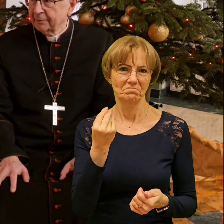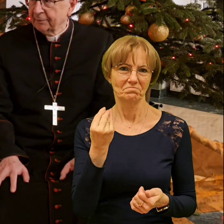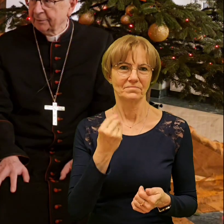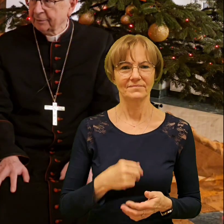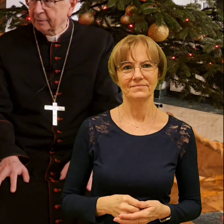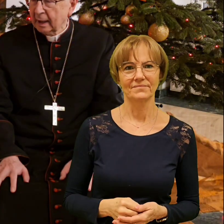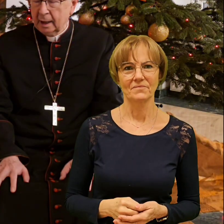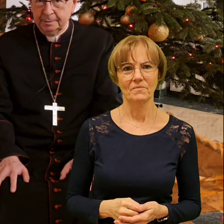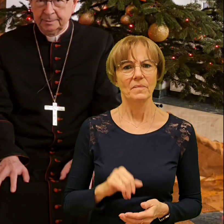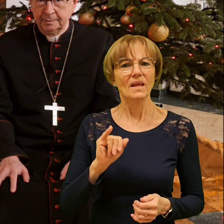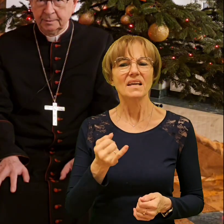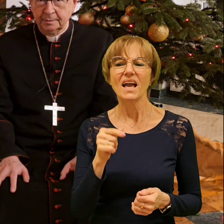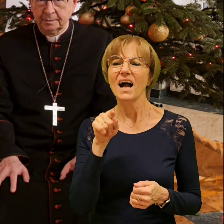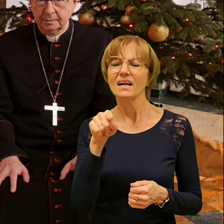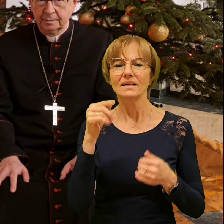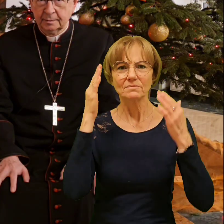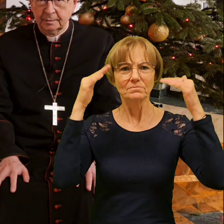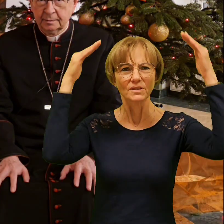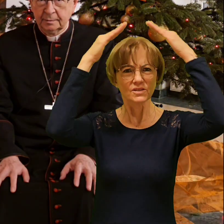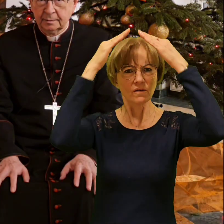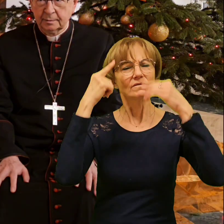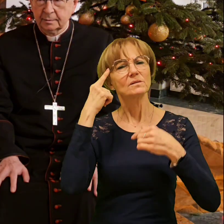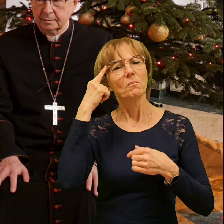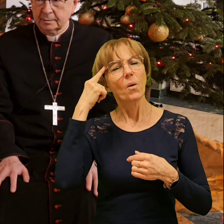wigilię i święta, gdybył dzieckiem? Jakieś rodzinne tradycje?